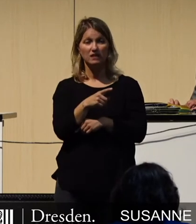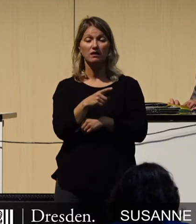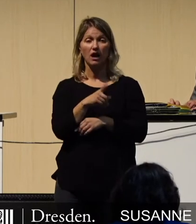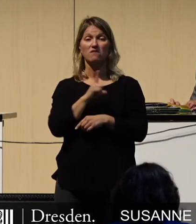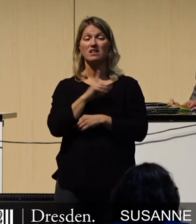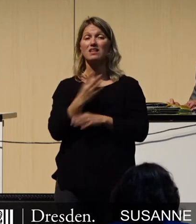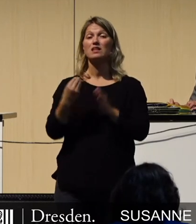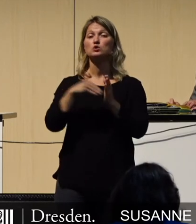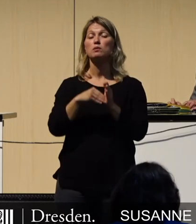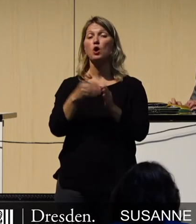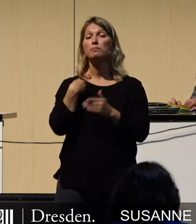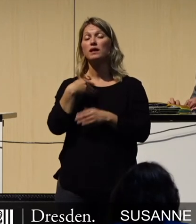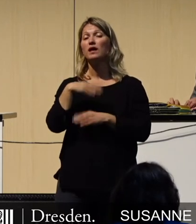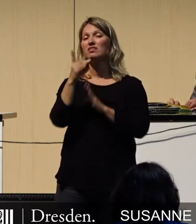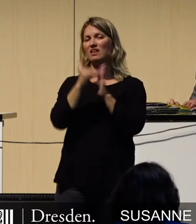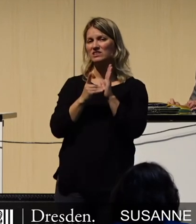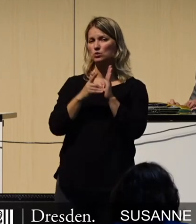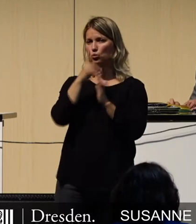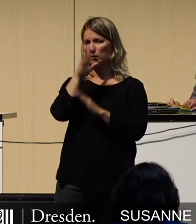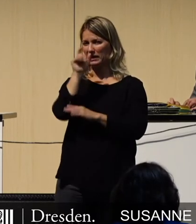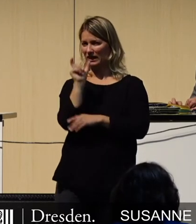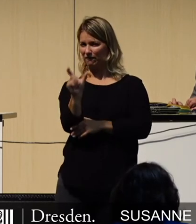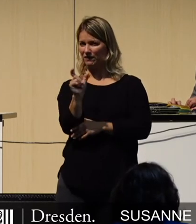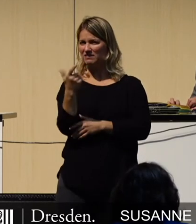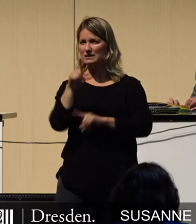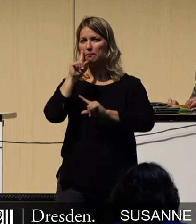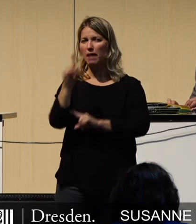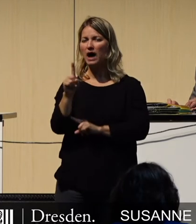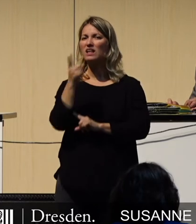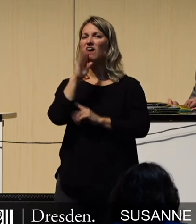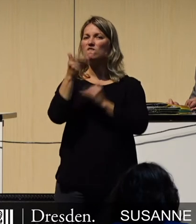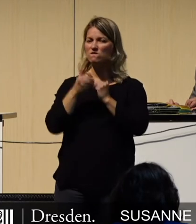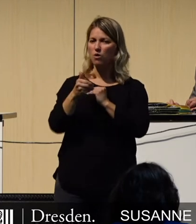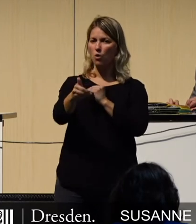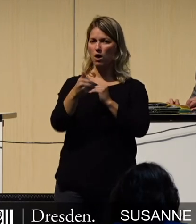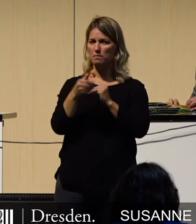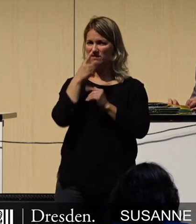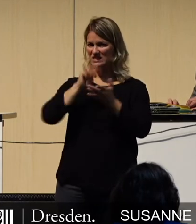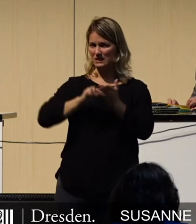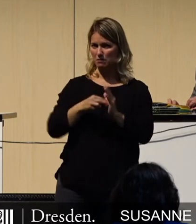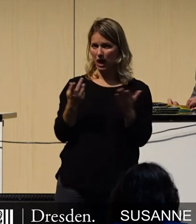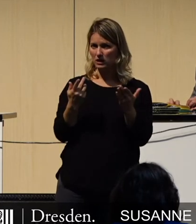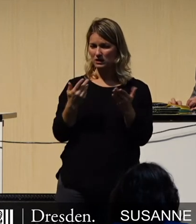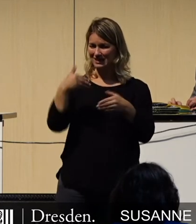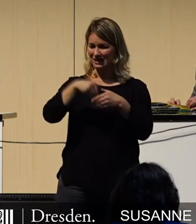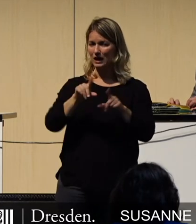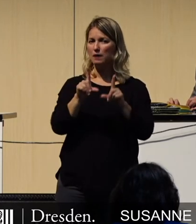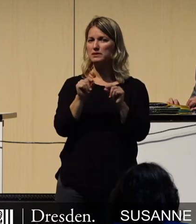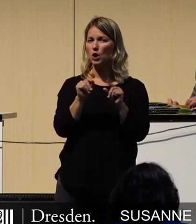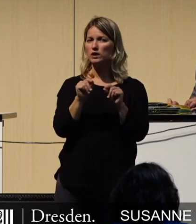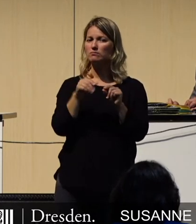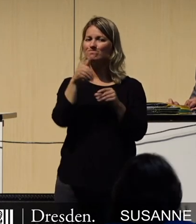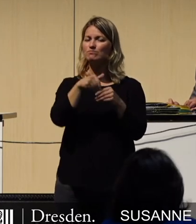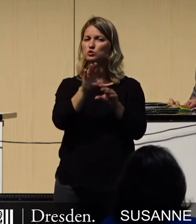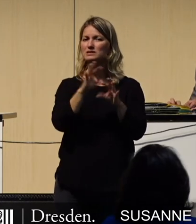Definition und eine Begriffsbestimmung da mitgeliefert. Was ist denn ein Vorhaben? Ein Vorhaben, das sind alle Angelegenheiten, für deren